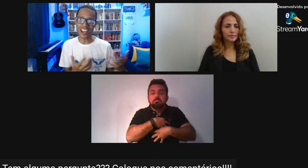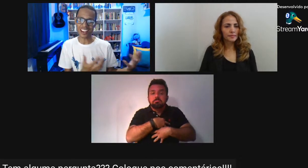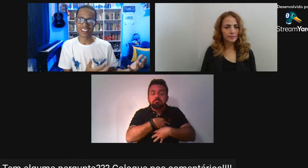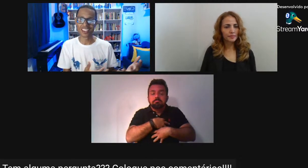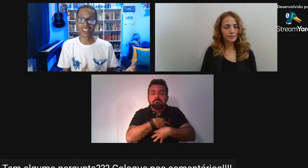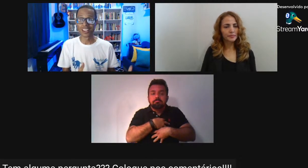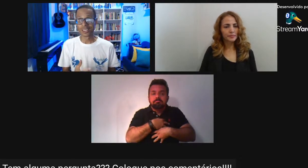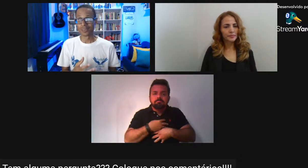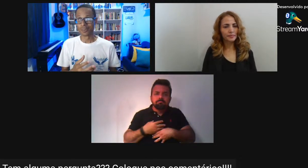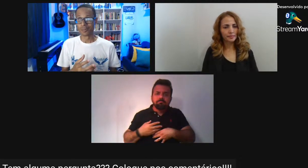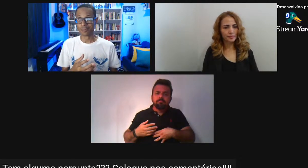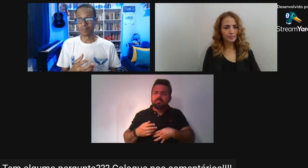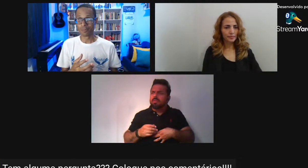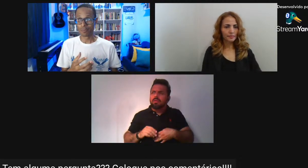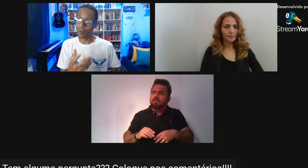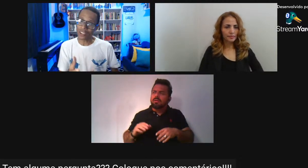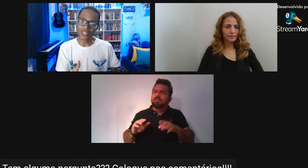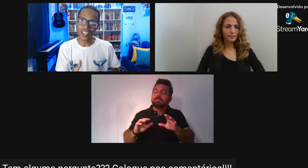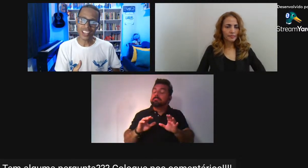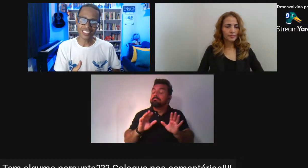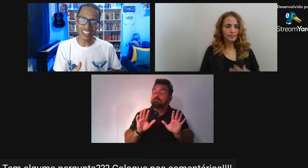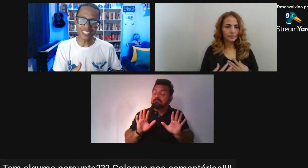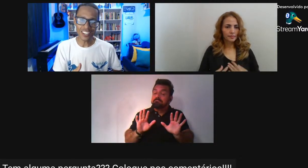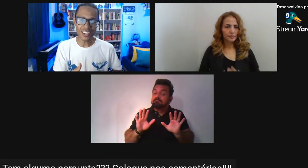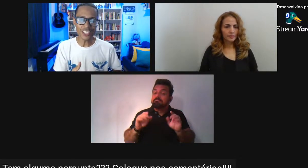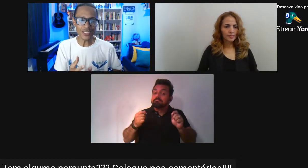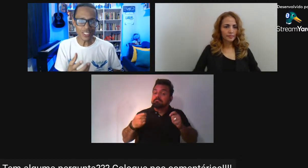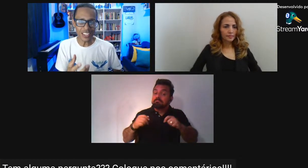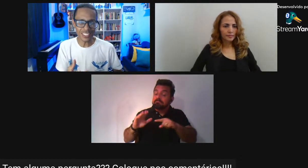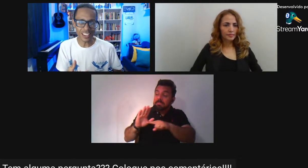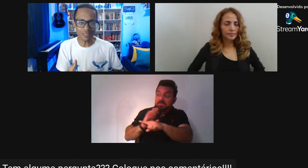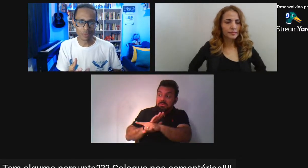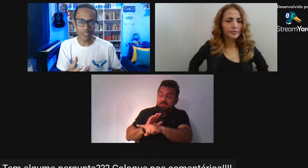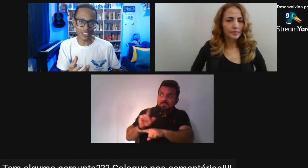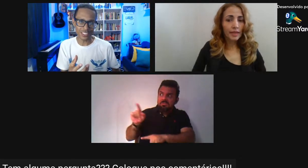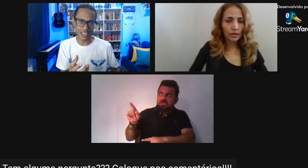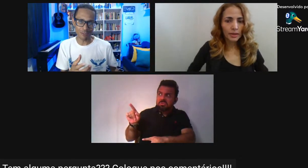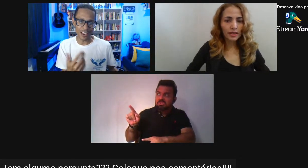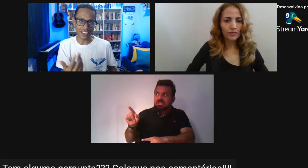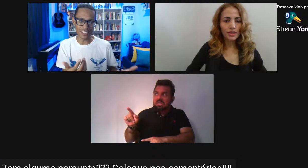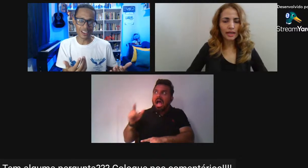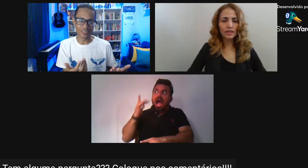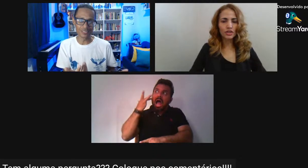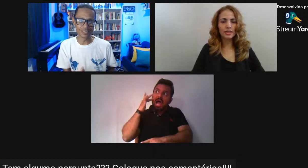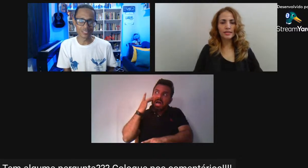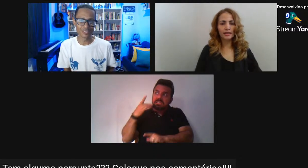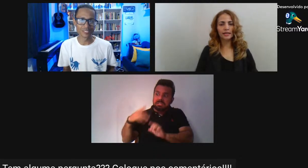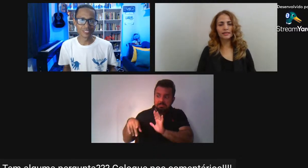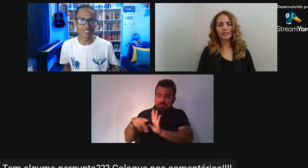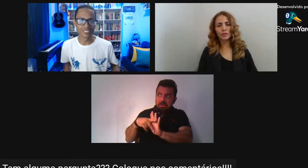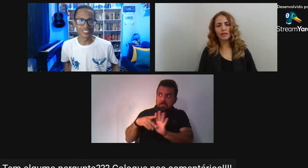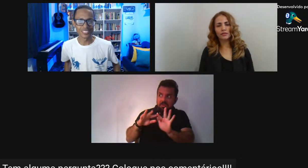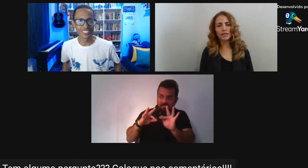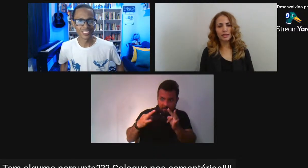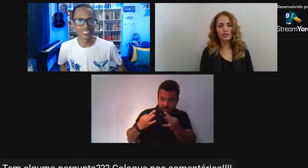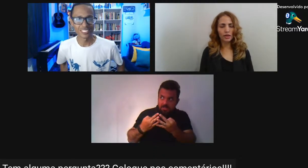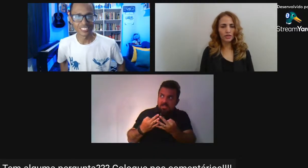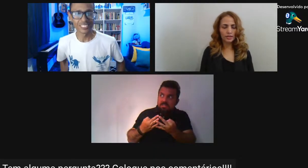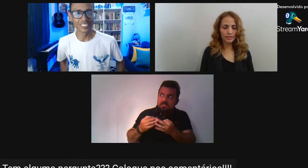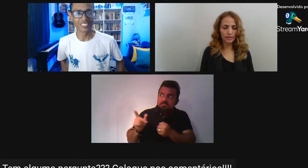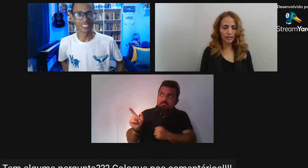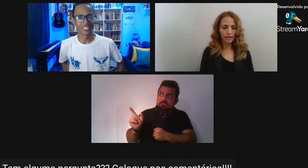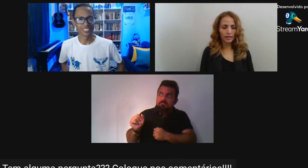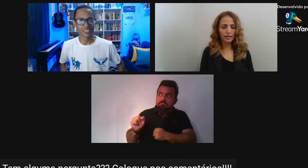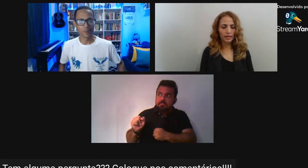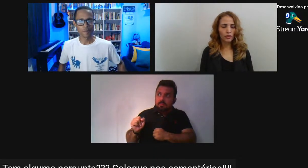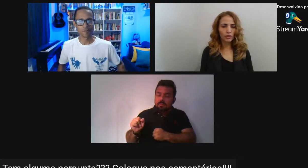considera Pode ser Que até ela diga Que sim Porque Numa entrevista Ela disse que sim Numa entrevista Essa senhora